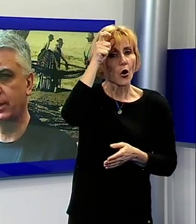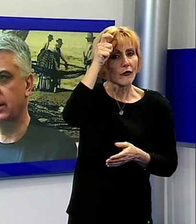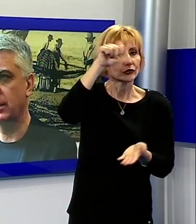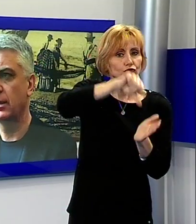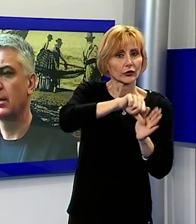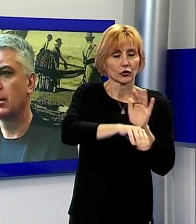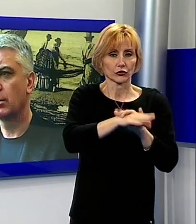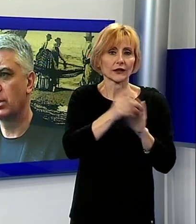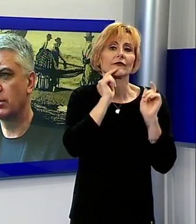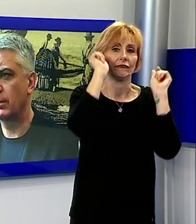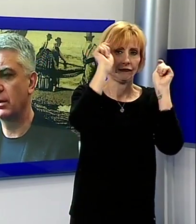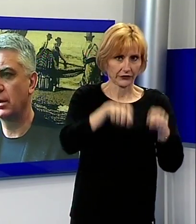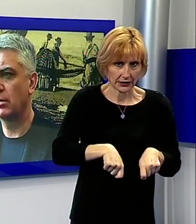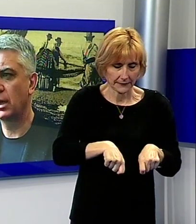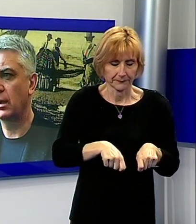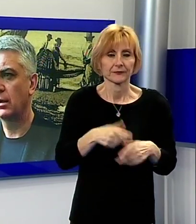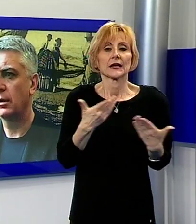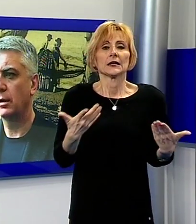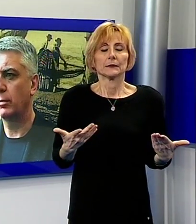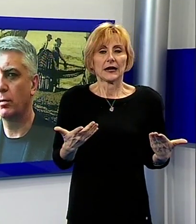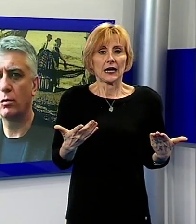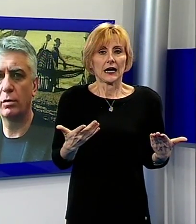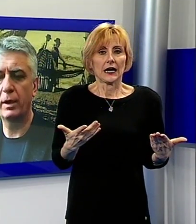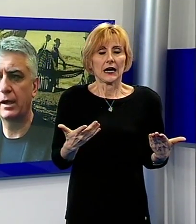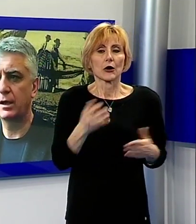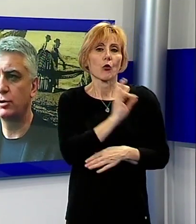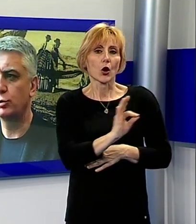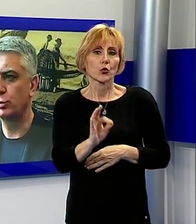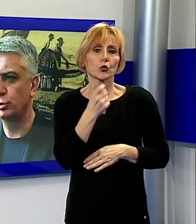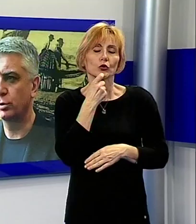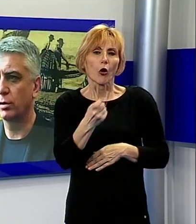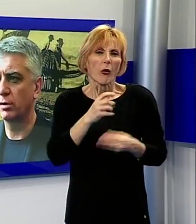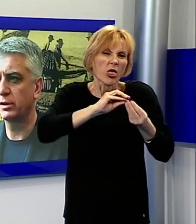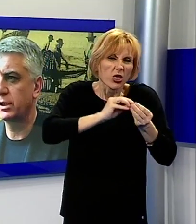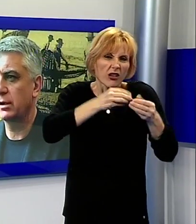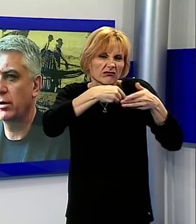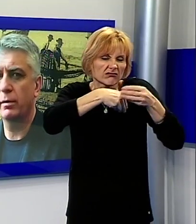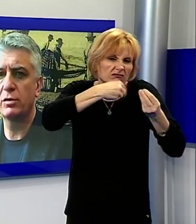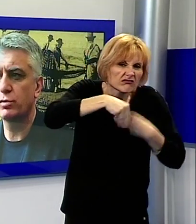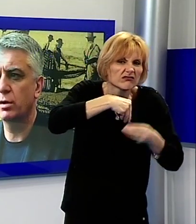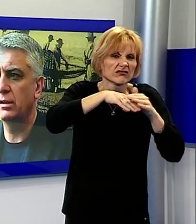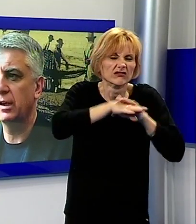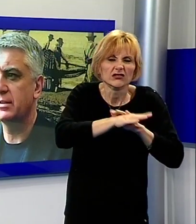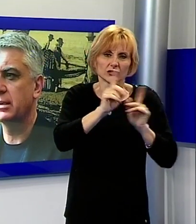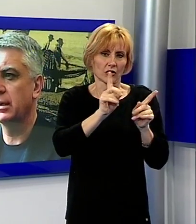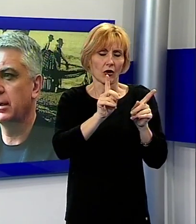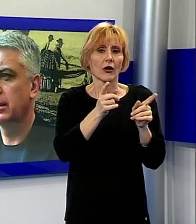consentire ad un governo di centro-destra di partire. Questo ovviamente non è, come qualcuno parla, inciuscio, cose eccetera, no, è una